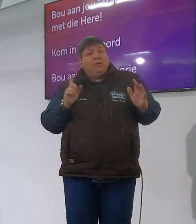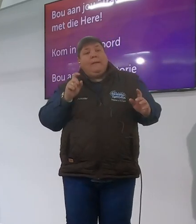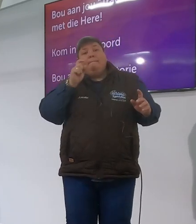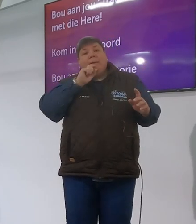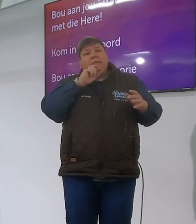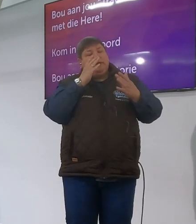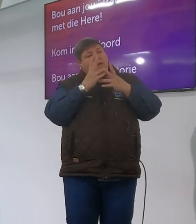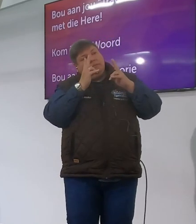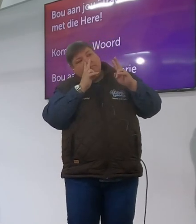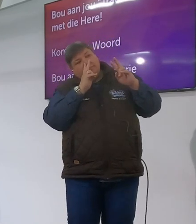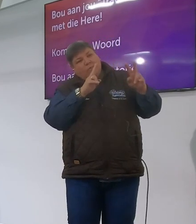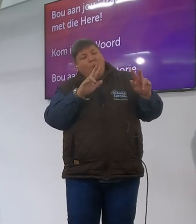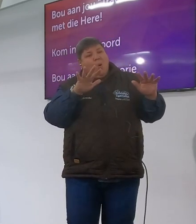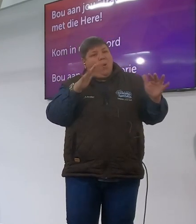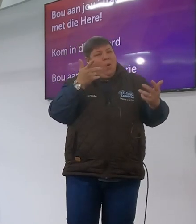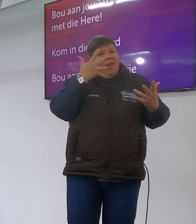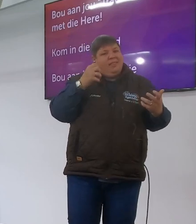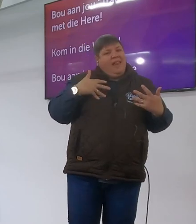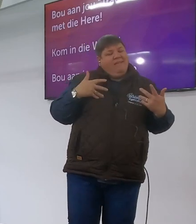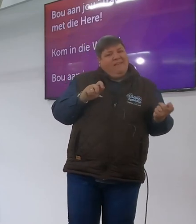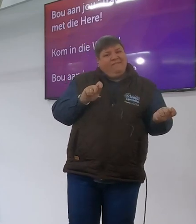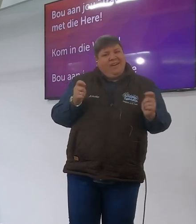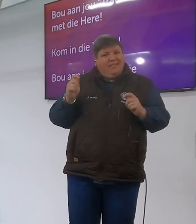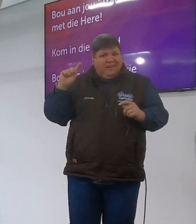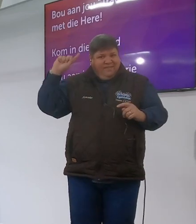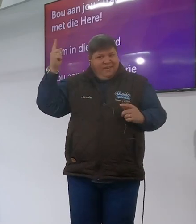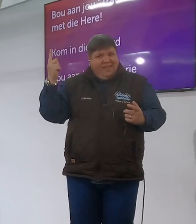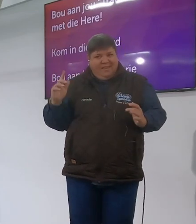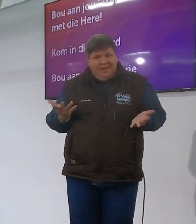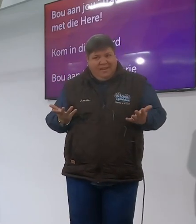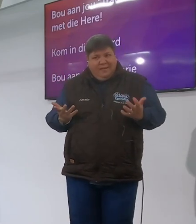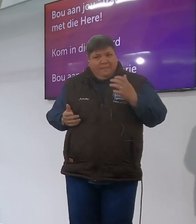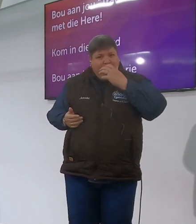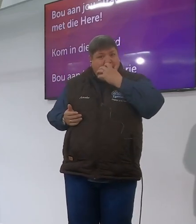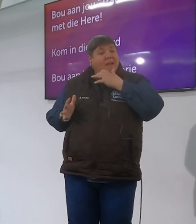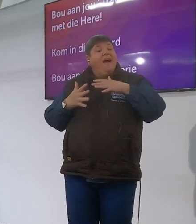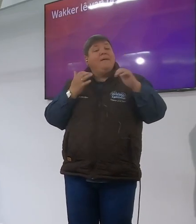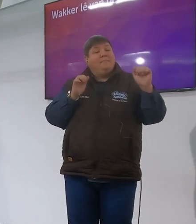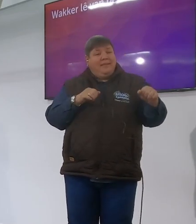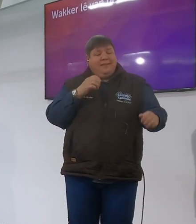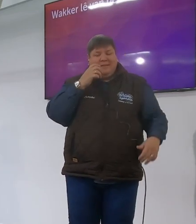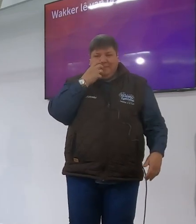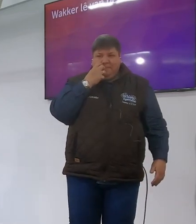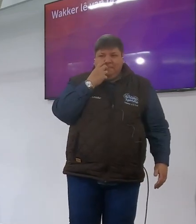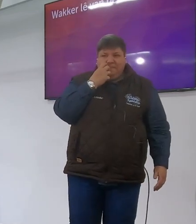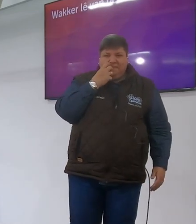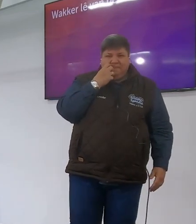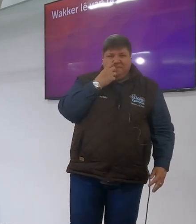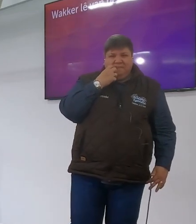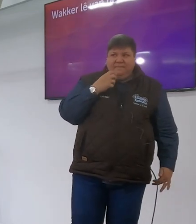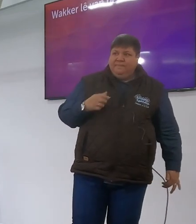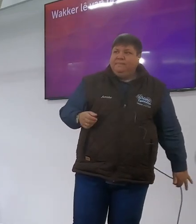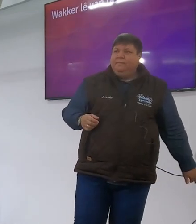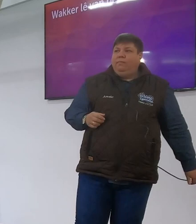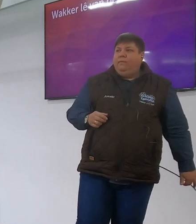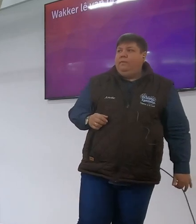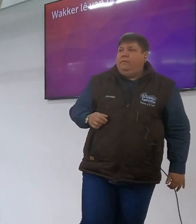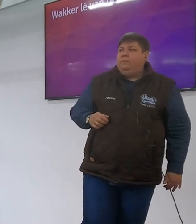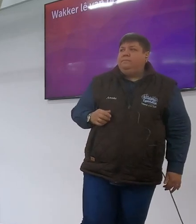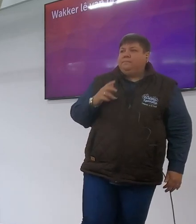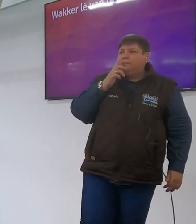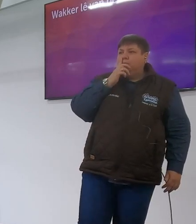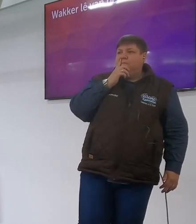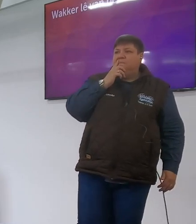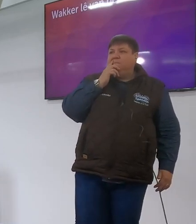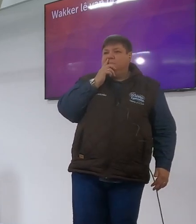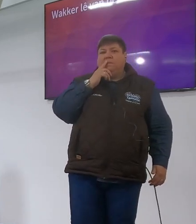geloof kan bouw gebouw word dier dat ek en jy ons leven bouw op die woord van jylle amen ok die heren wil nie en jy